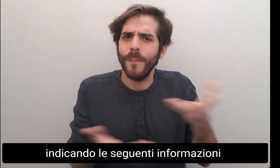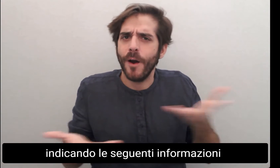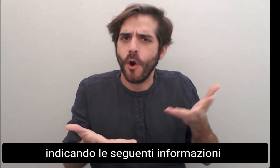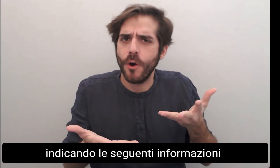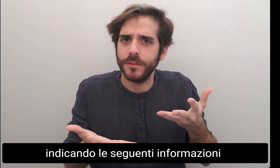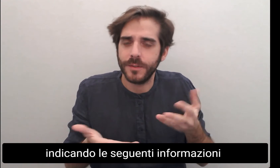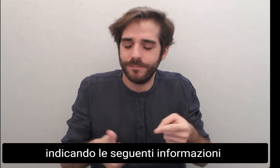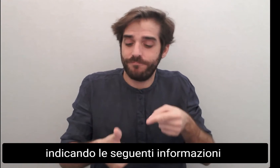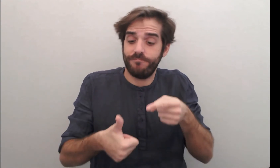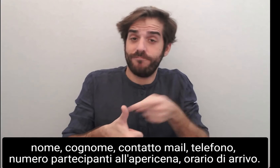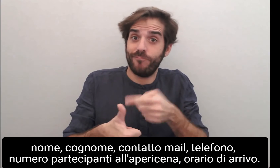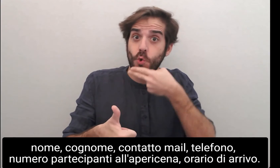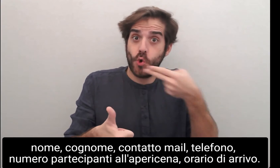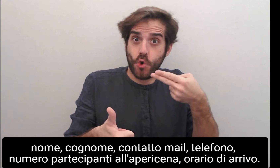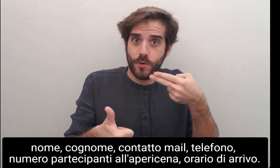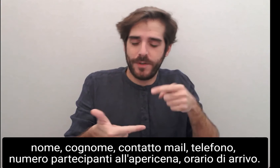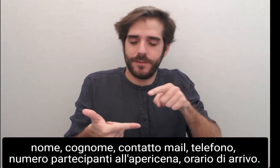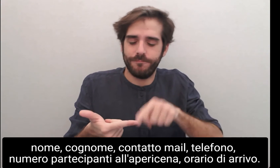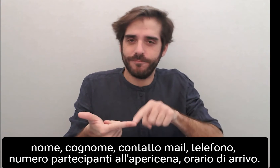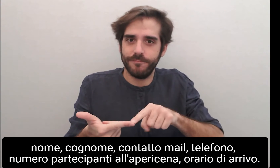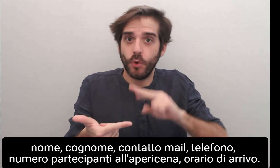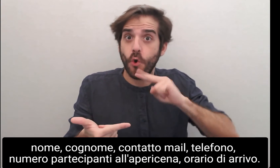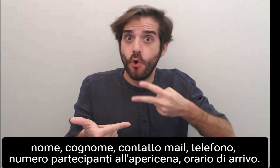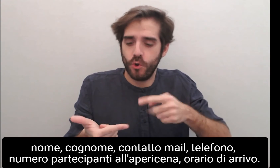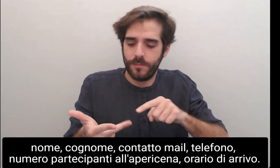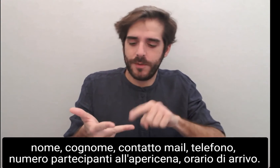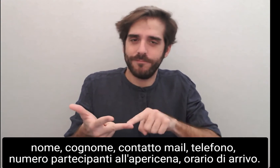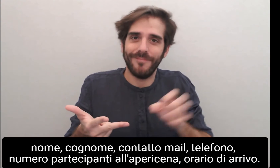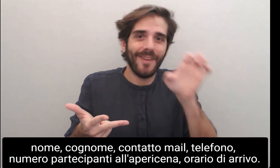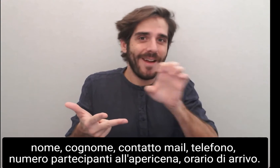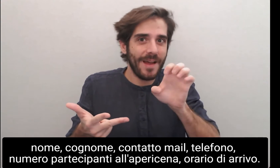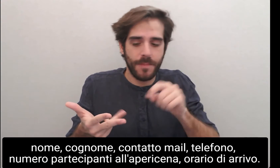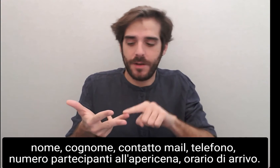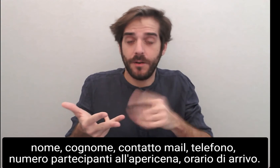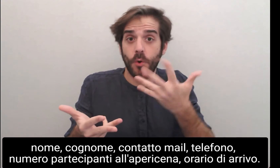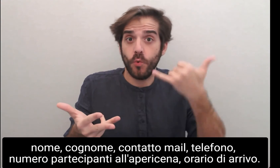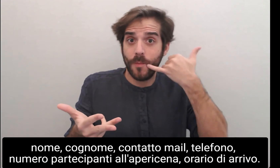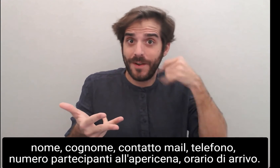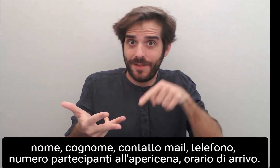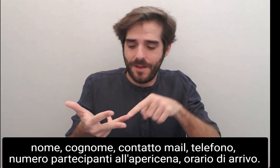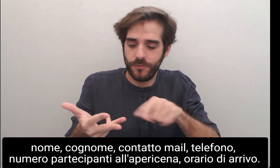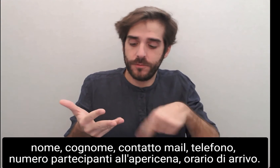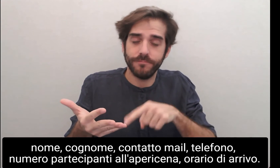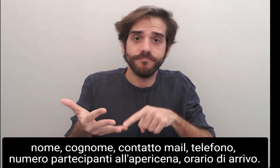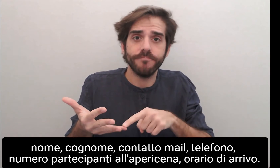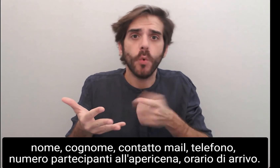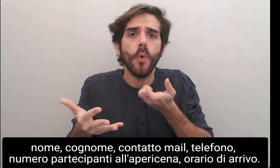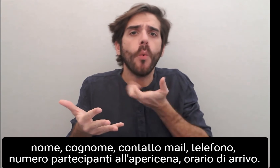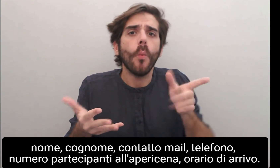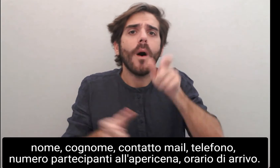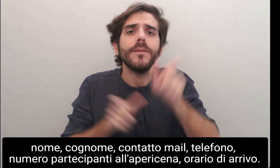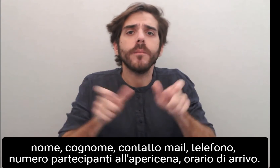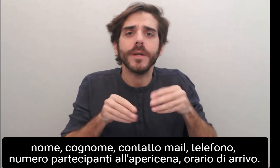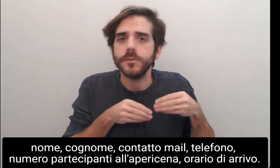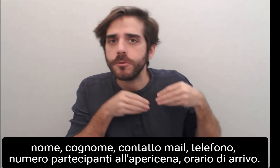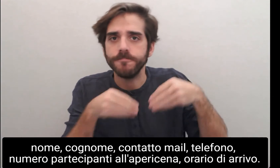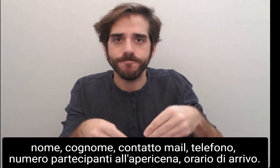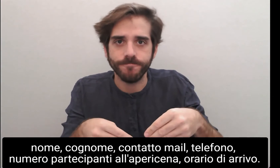informazioni. Nome, cognome, contatto mail, contatto telefonico, numero di partecipanti alla pericena